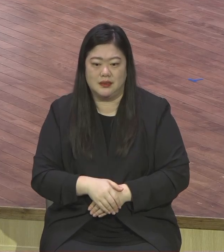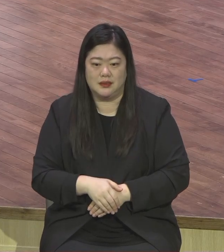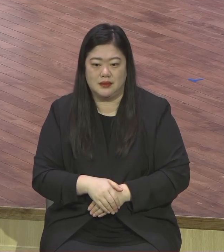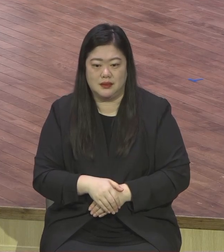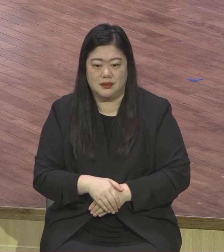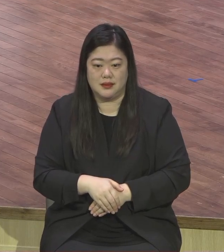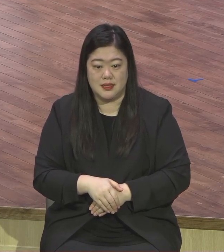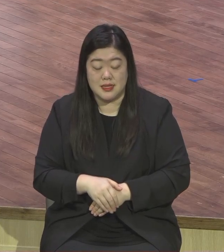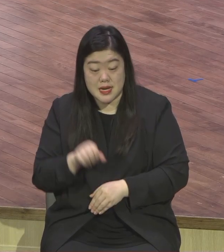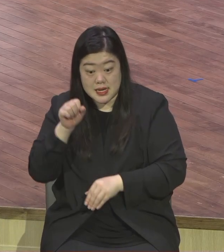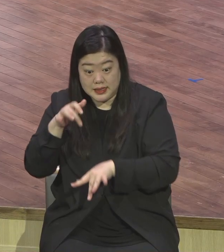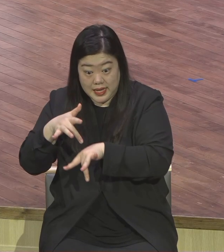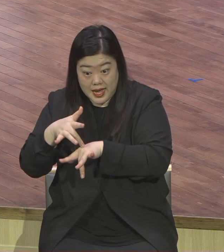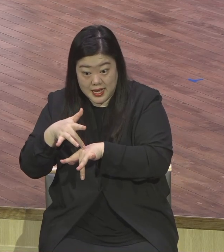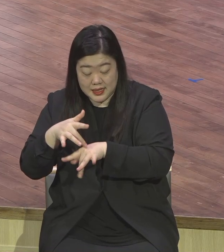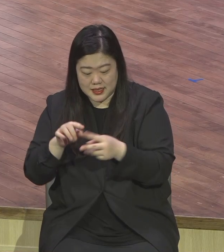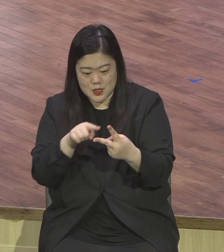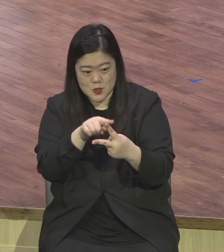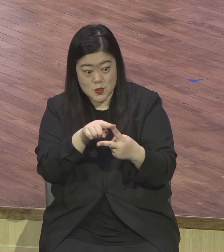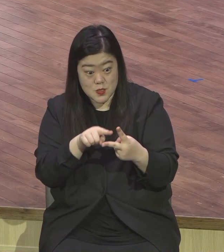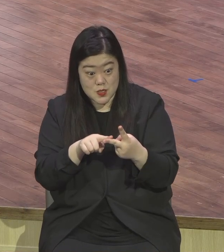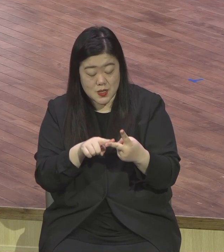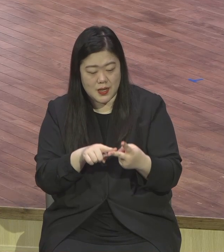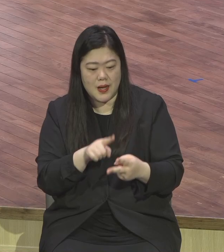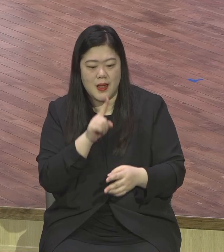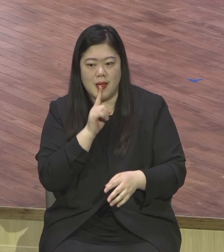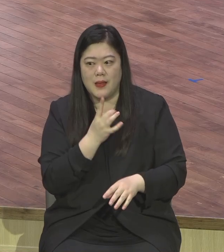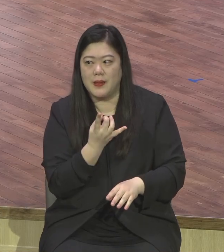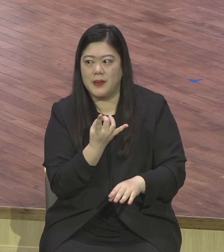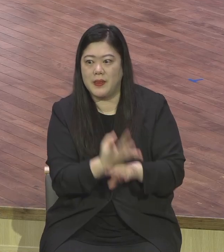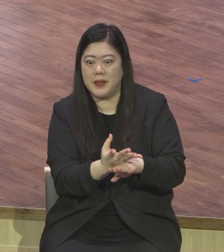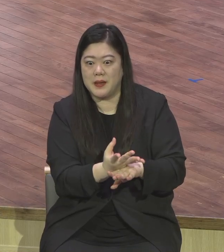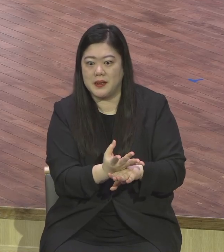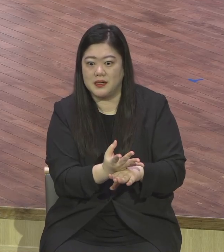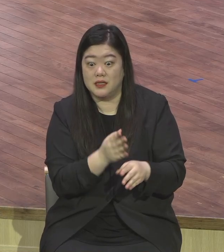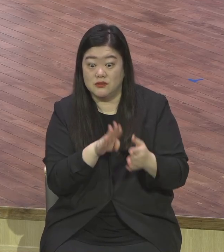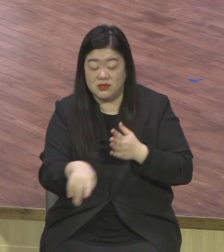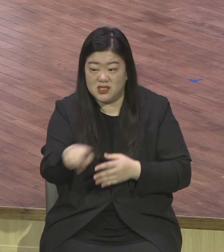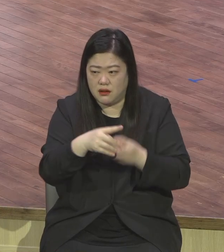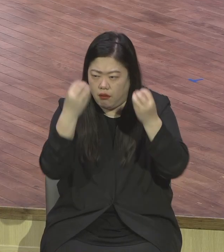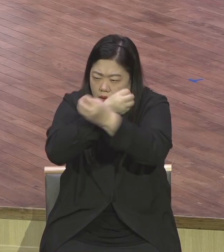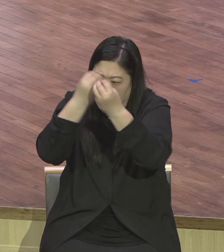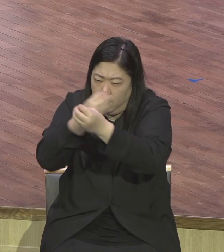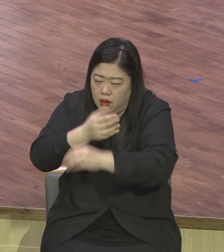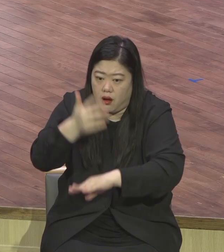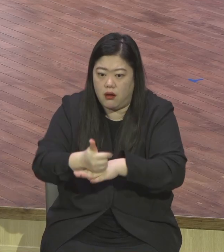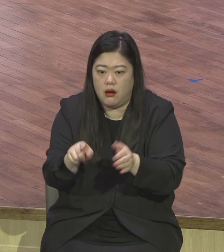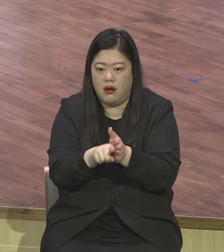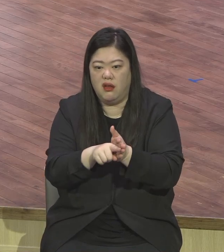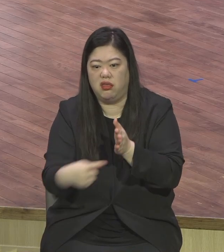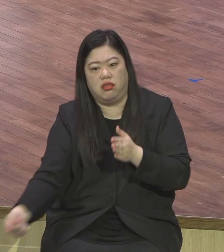이 부분에 대한 오해가 풀리지 않으면 영적 성장이 일어날 수 없기 때문에 어떻게